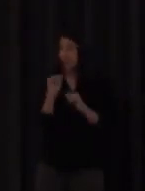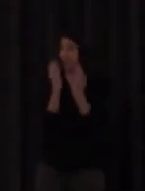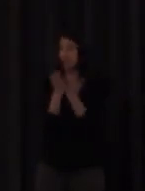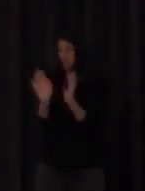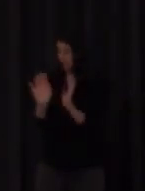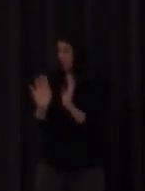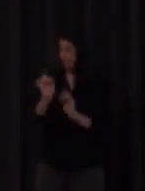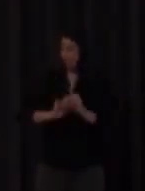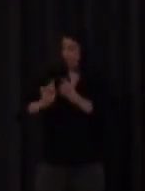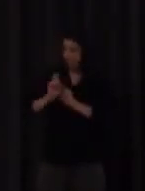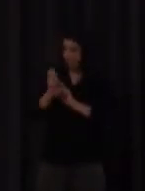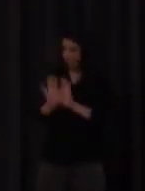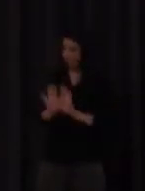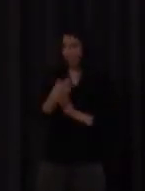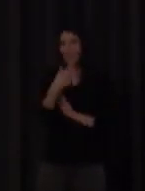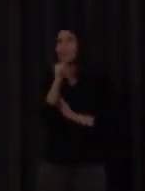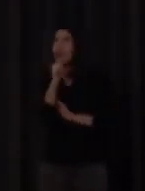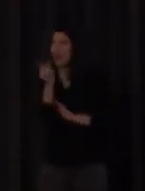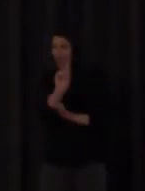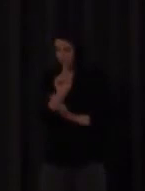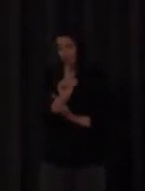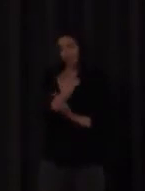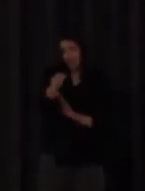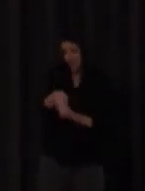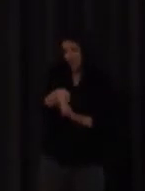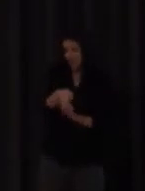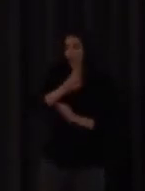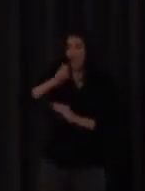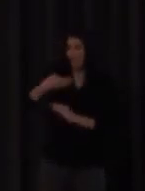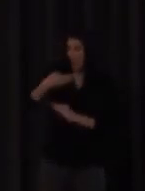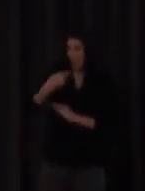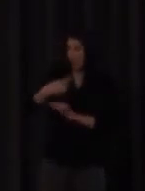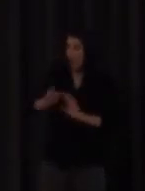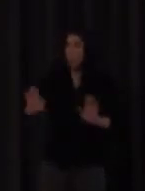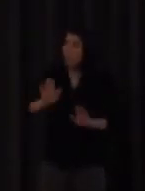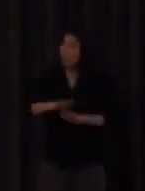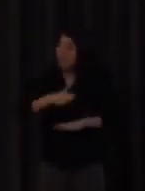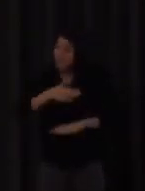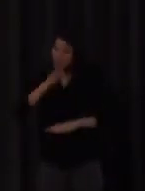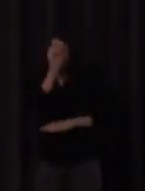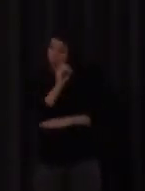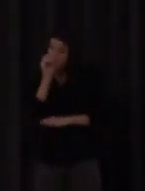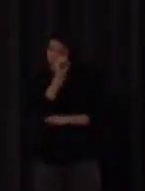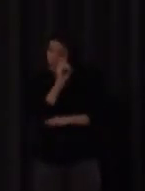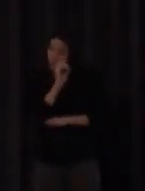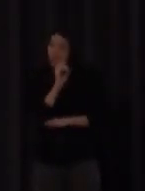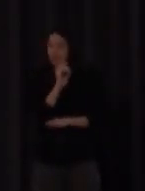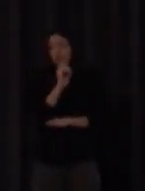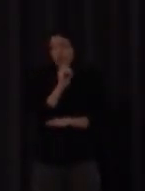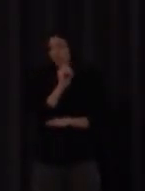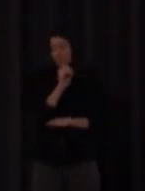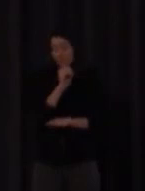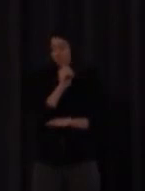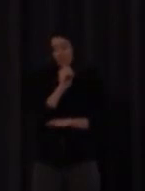no lo voy a decir no lo voy a decir de poco vale vale de algo pero a mi modo de ver es muy poco